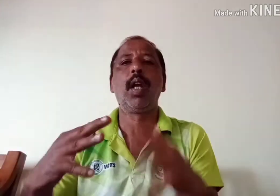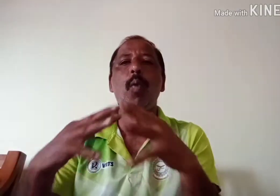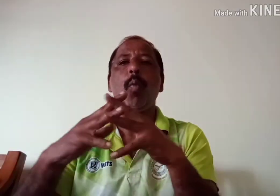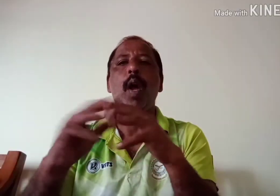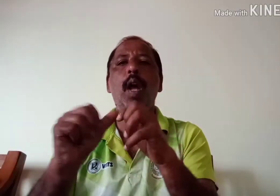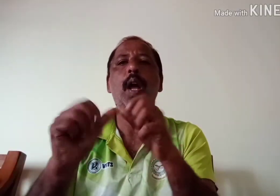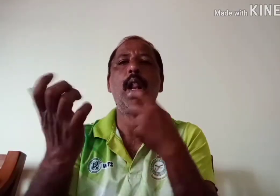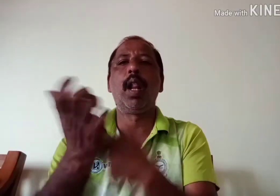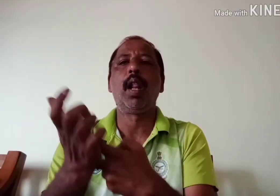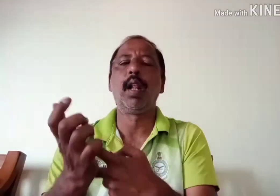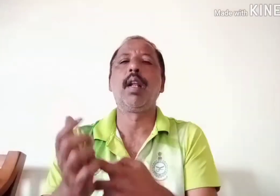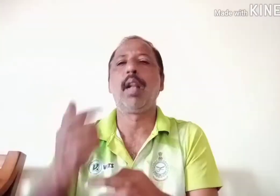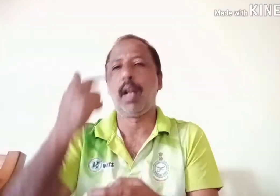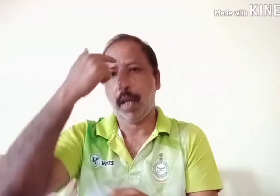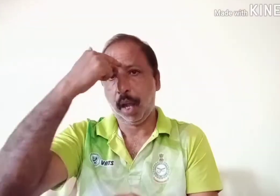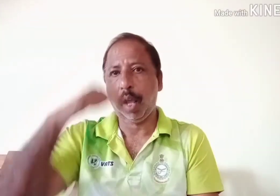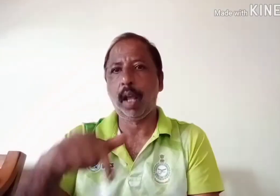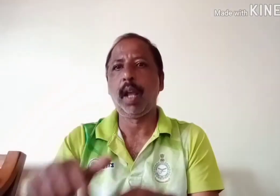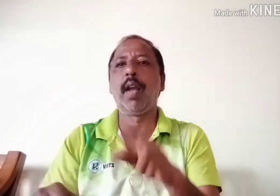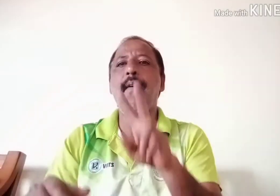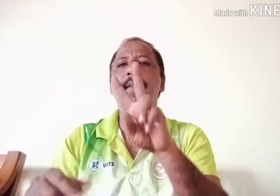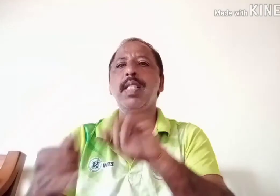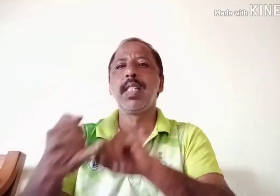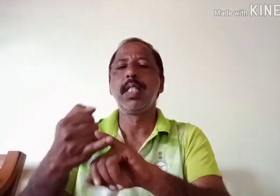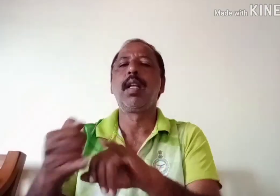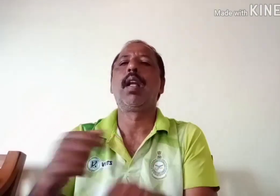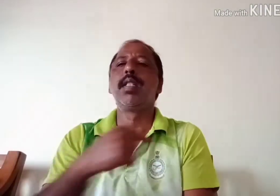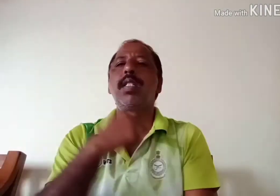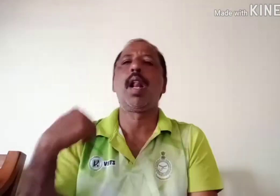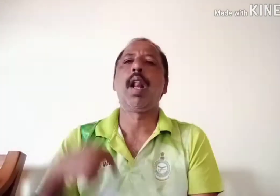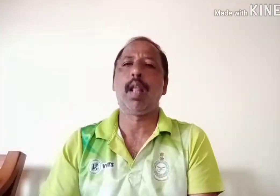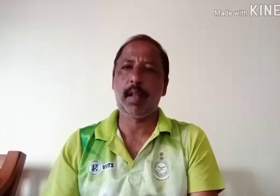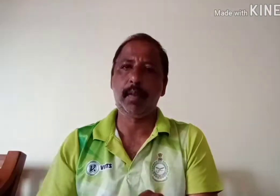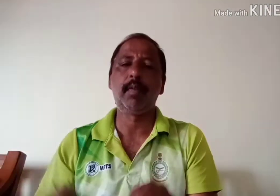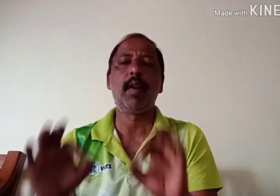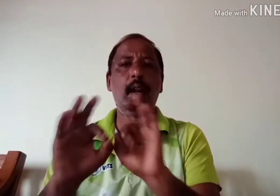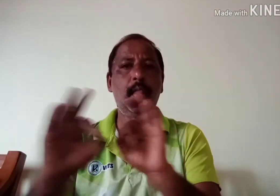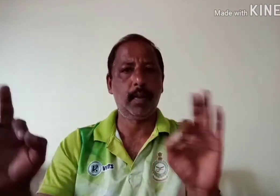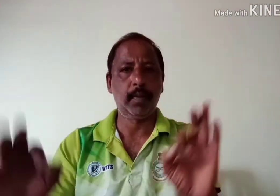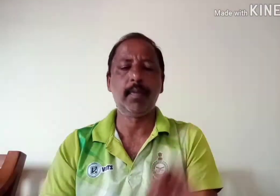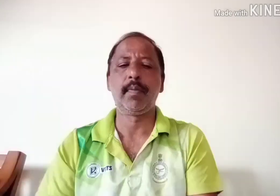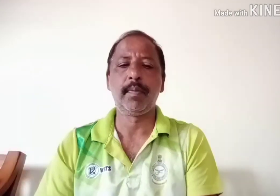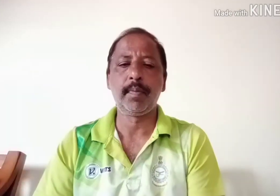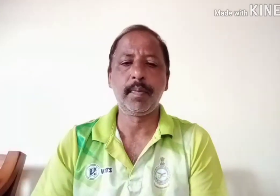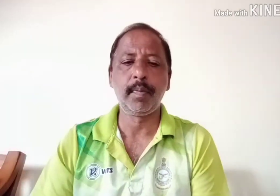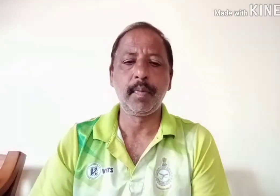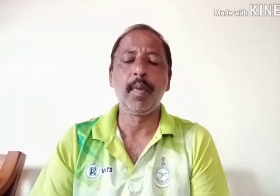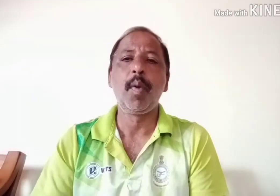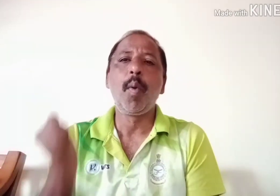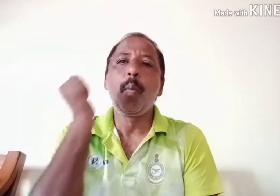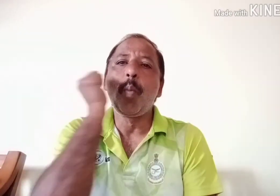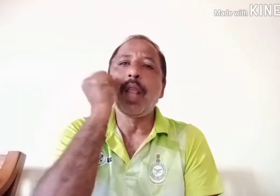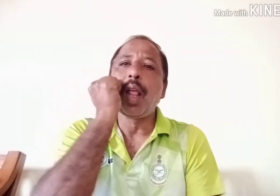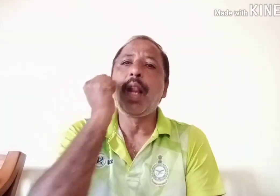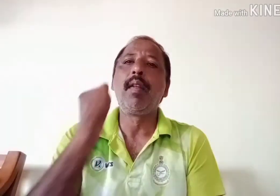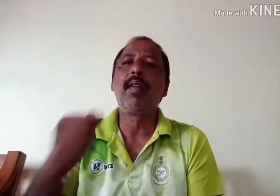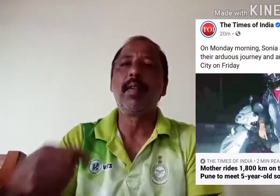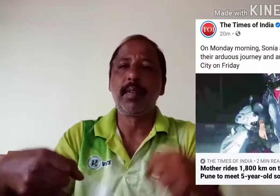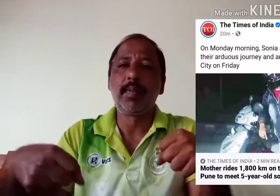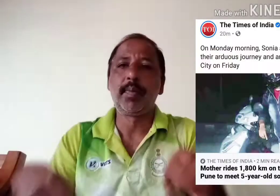आजाने की बज़े से फसी हुई है और जो है यह पूरी तरीके से बंद हो चुका है कई जगा क्यों कि